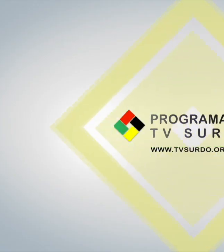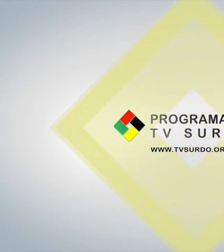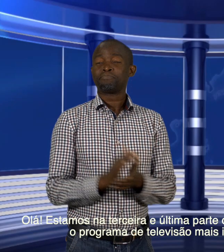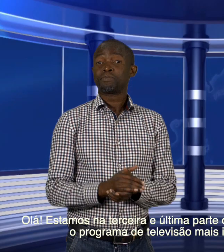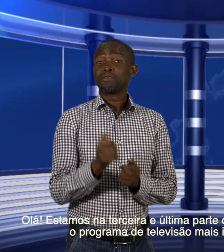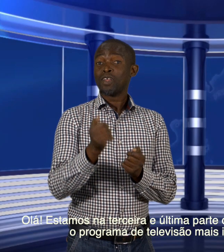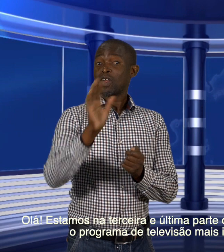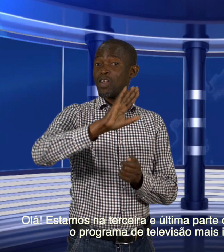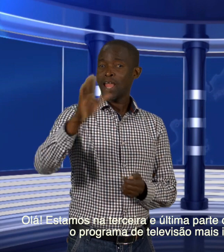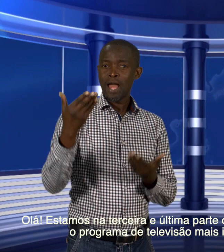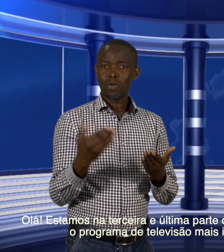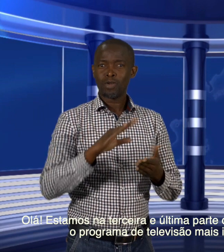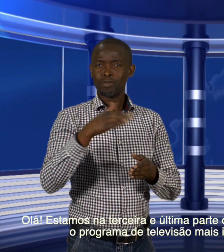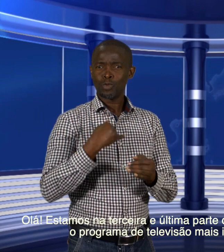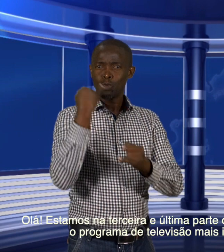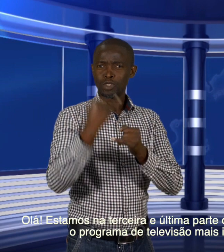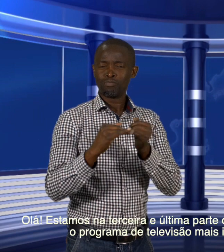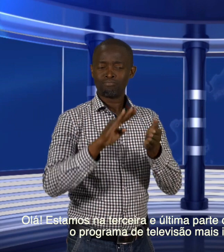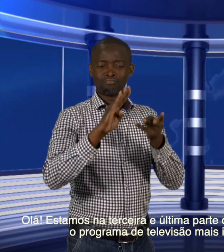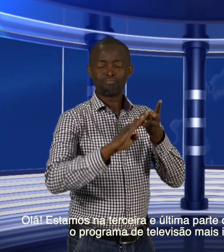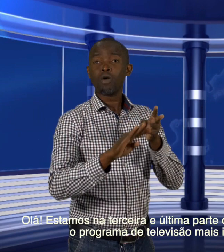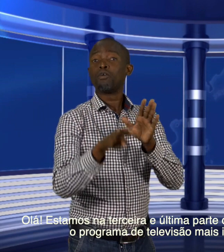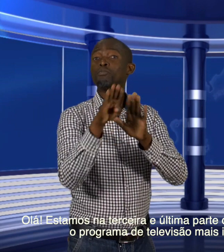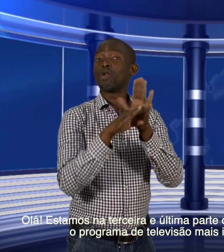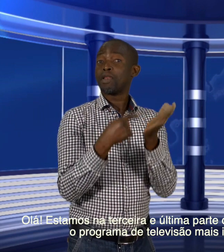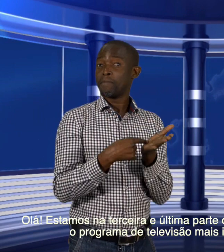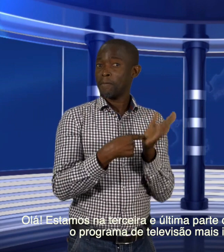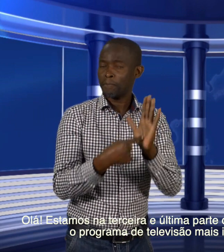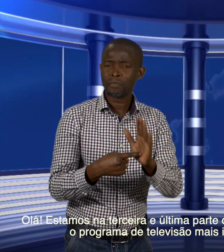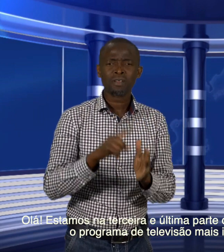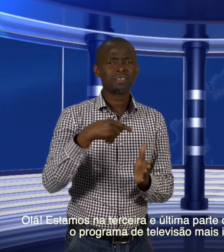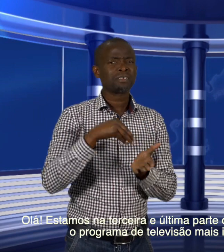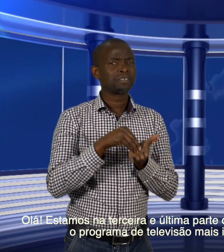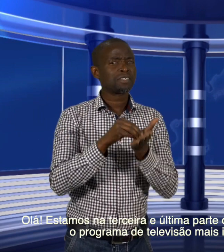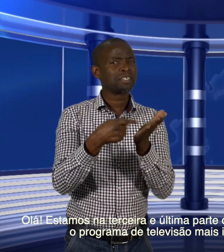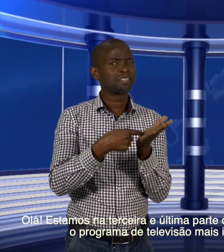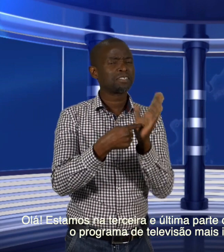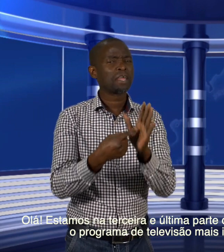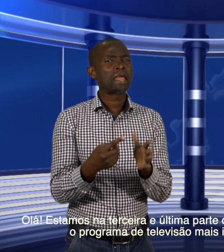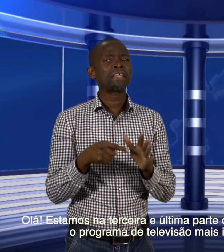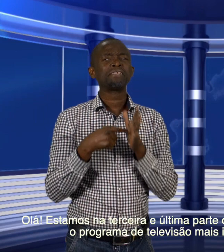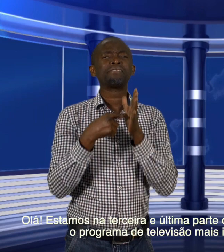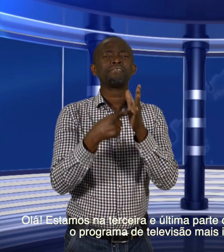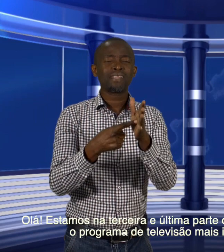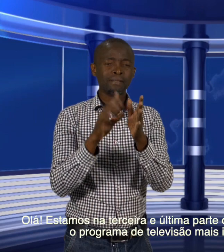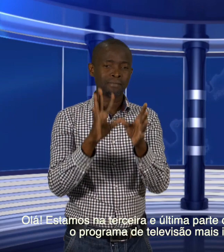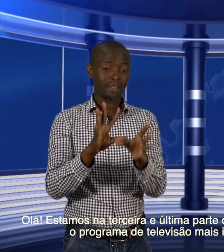Olá, estamos na terceira e última parte do programa da TV Surdo. o programa de televisão mais